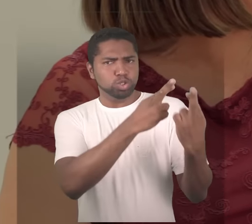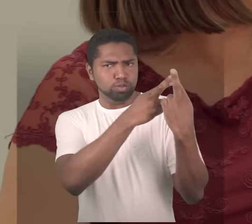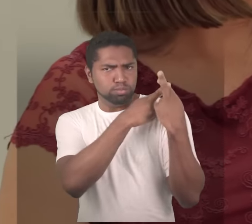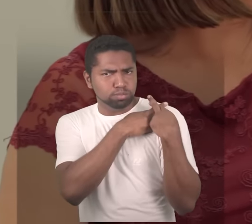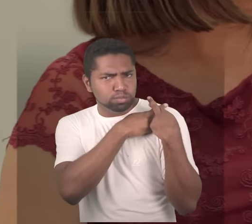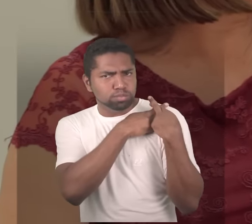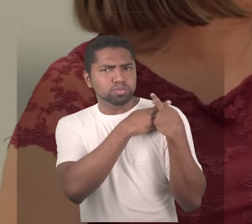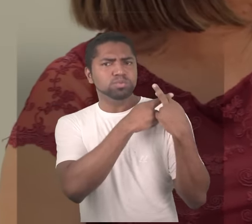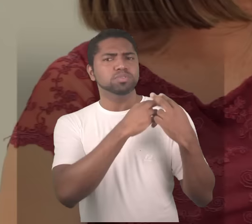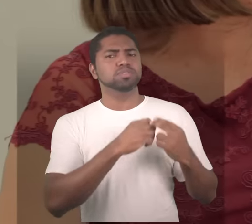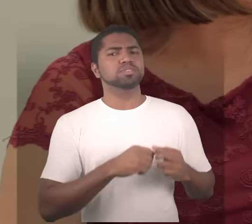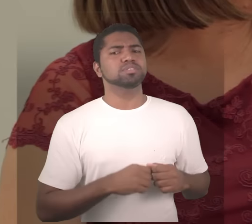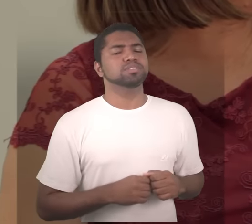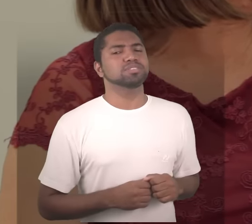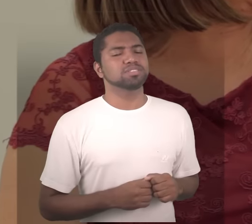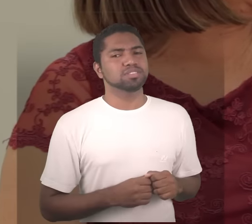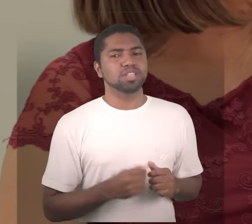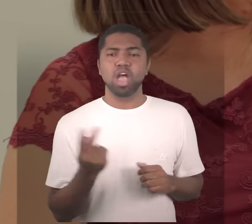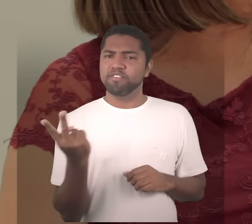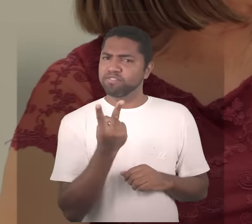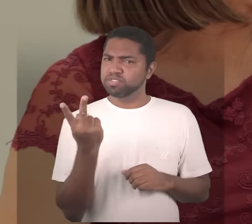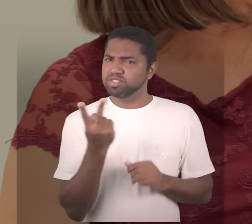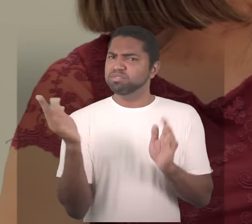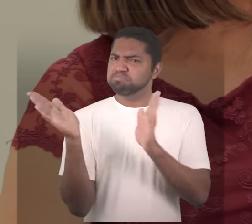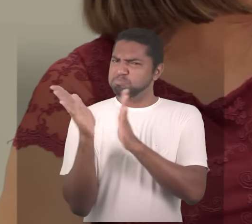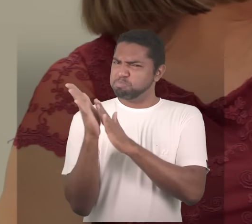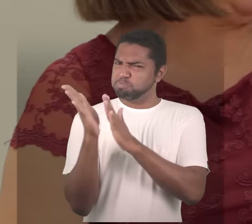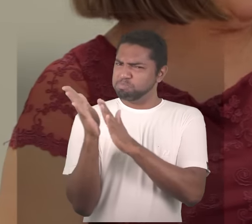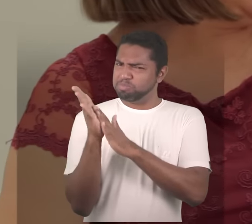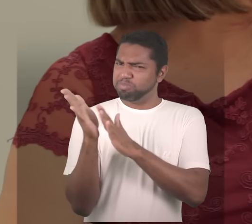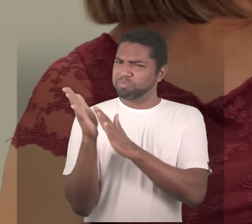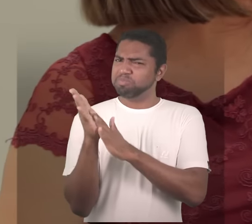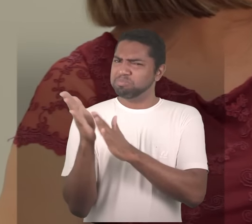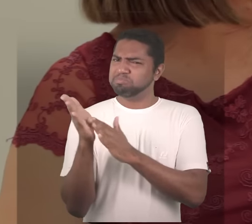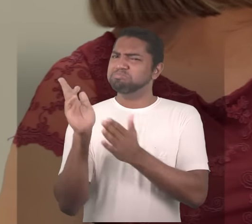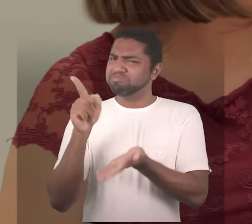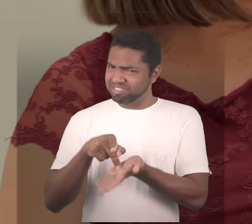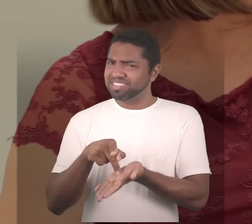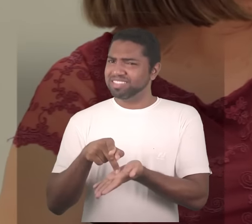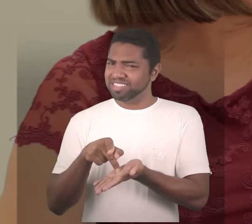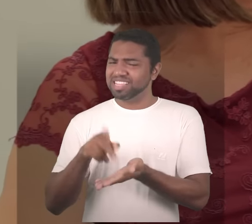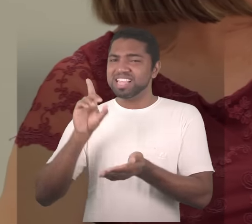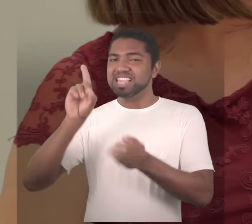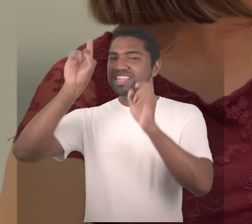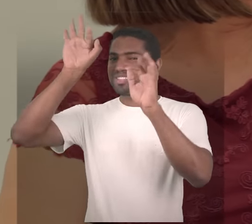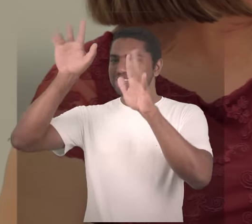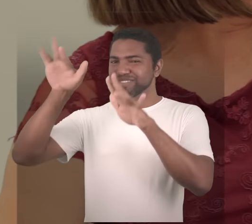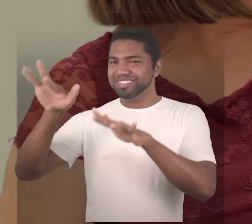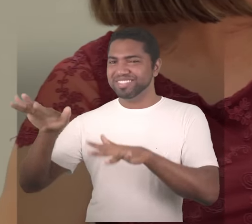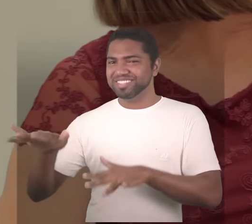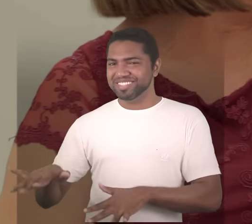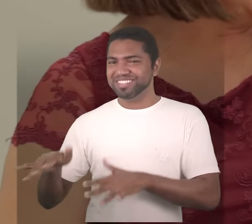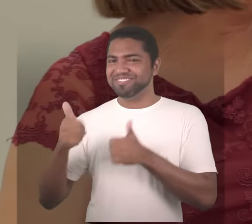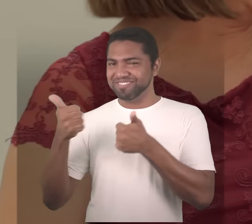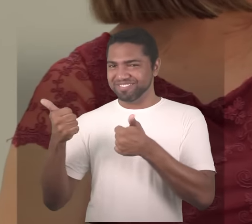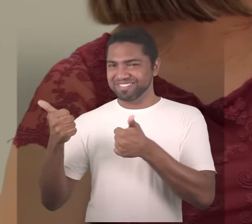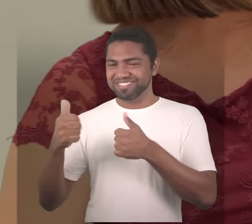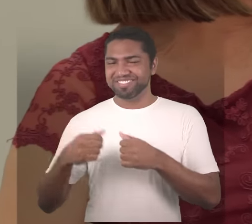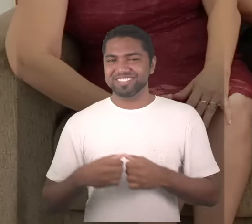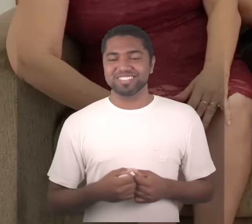responsável vocês dois estão de parabéns viu? que Deus abençoe vocês tá bom? e